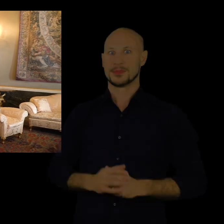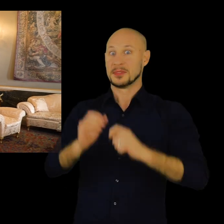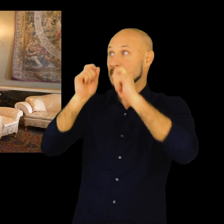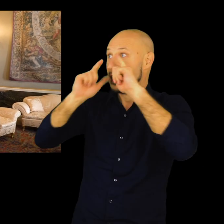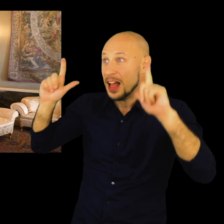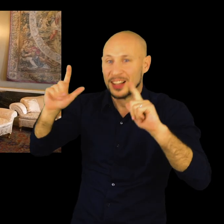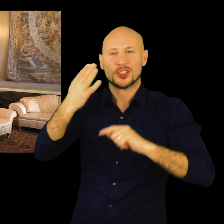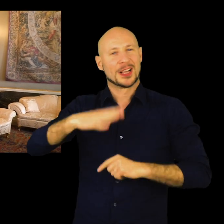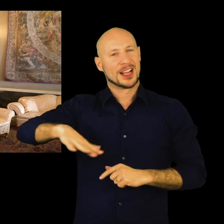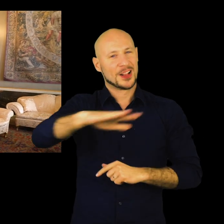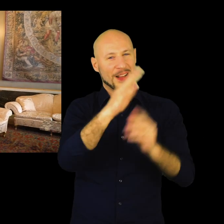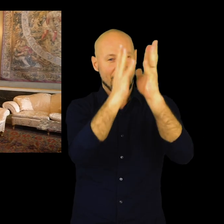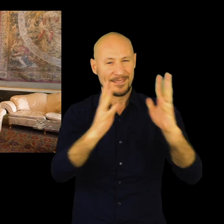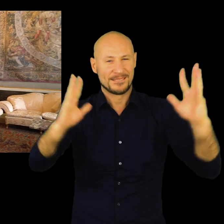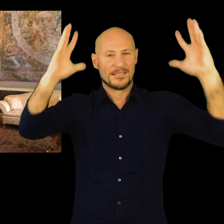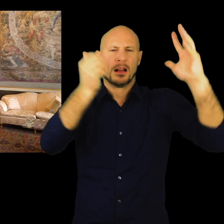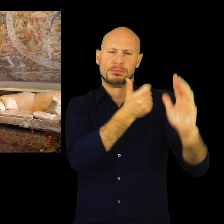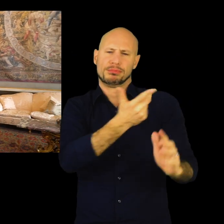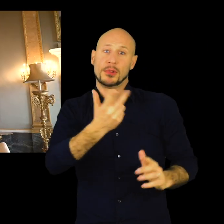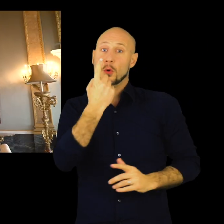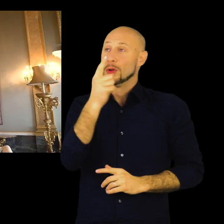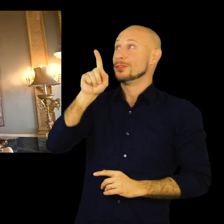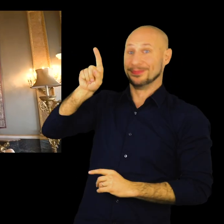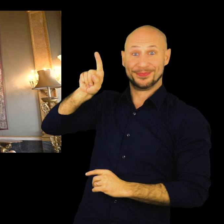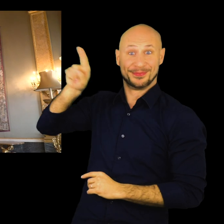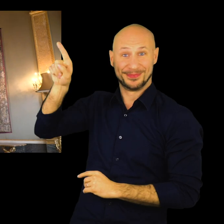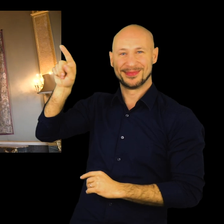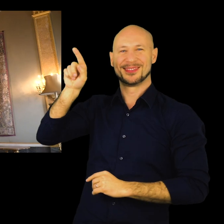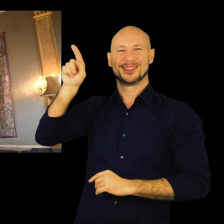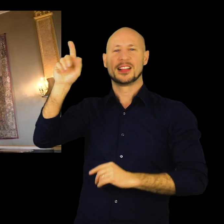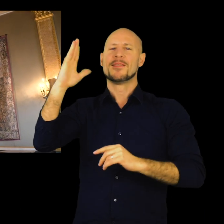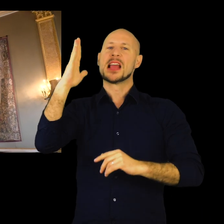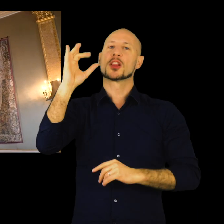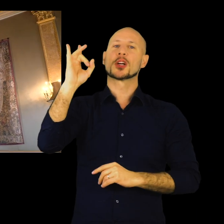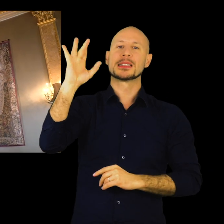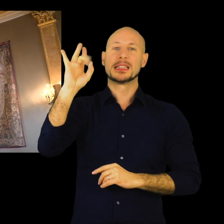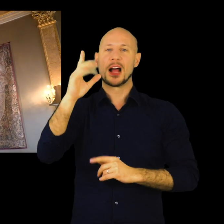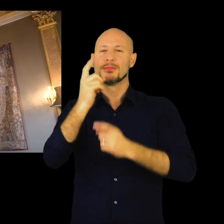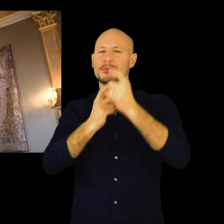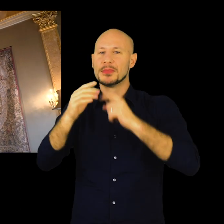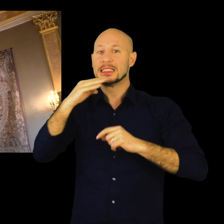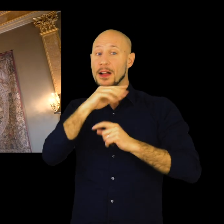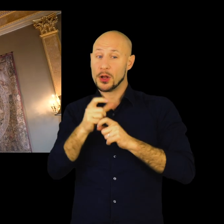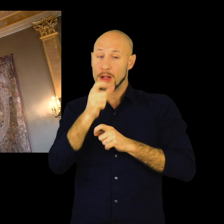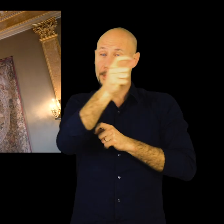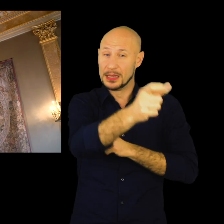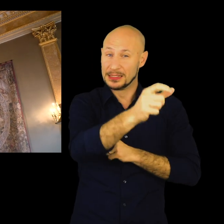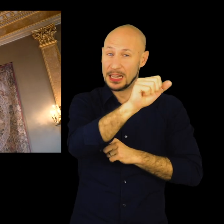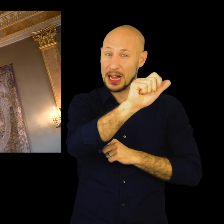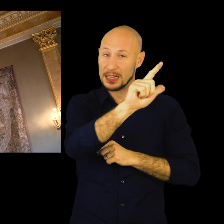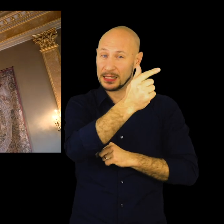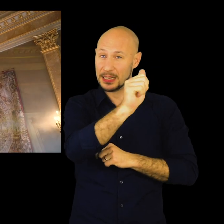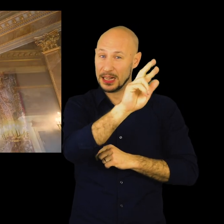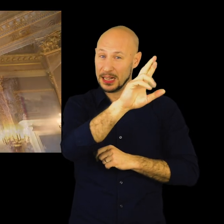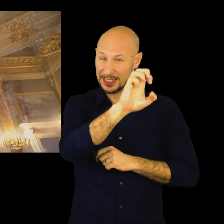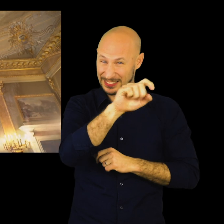lavora anche negli altre aree. Meraviglioso poi lo stupendo lampadario, un lampadario in cristallo e vetro d'altare che